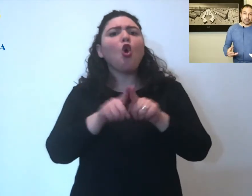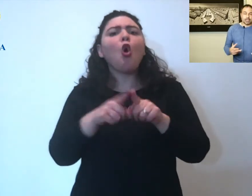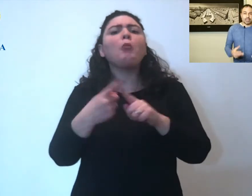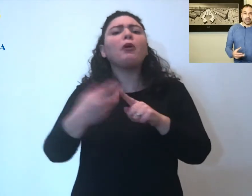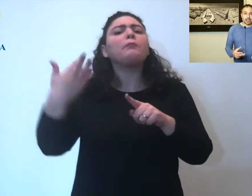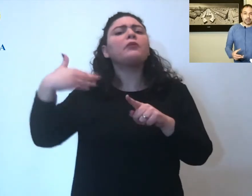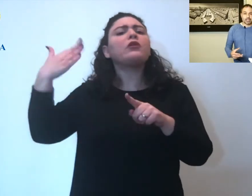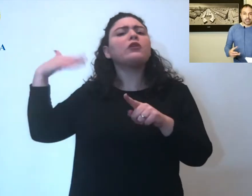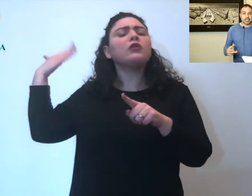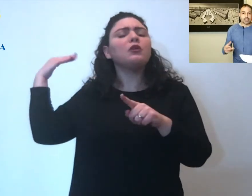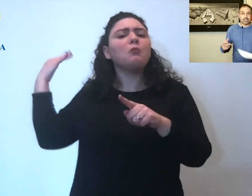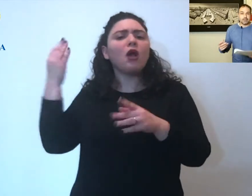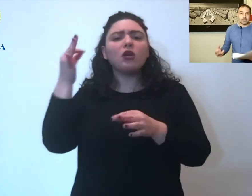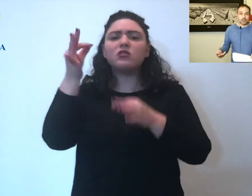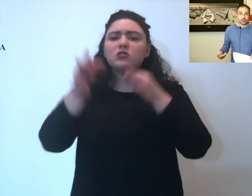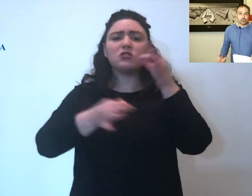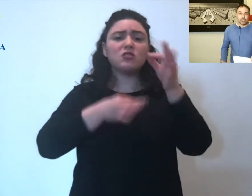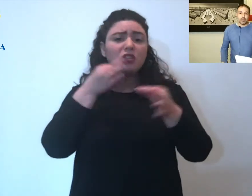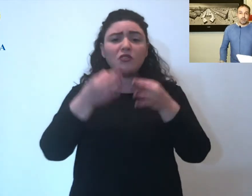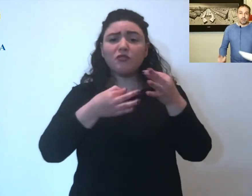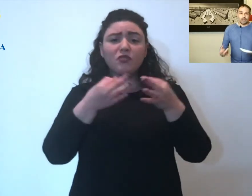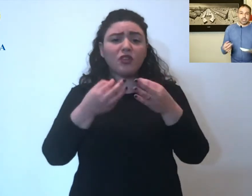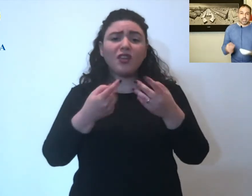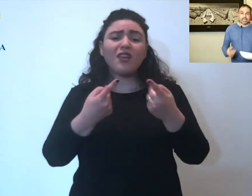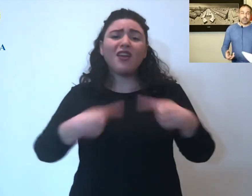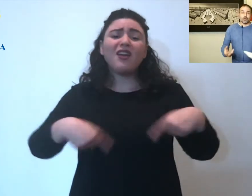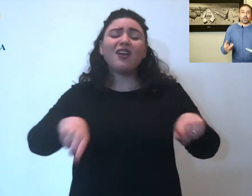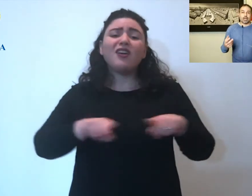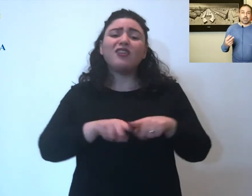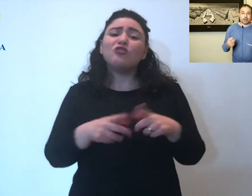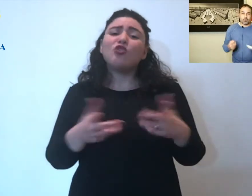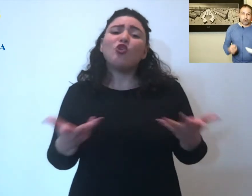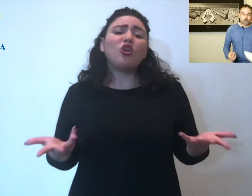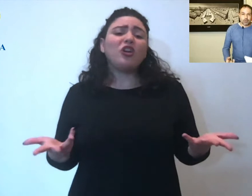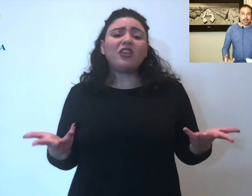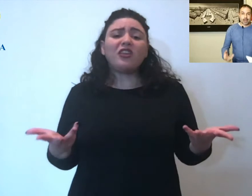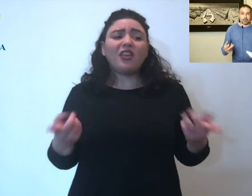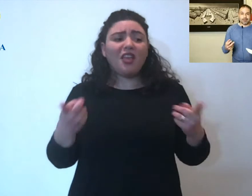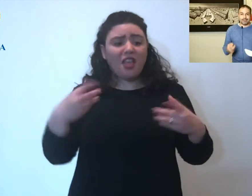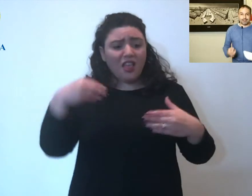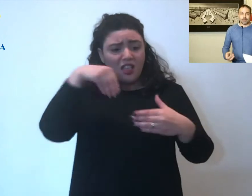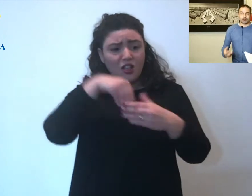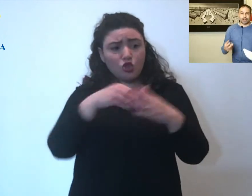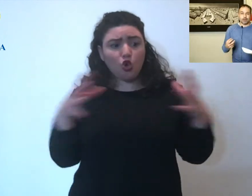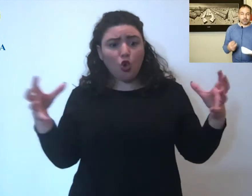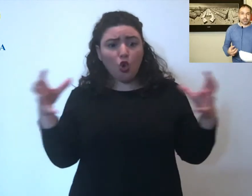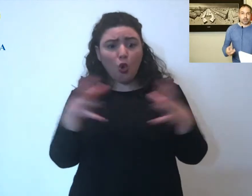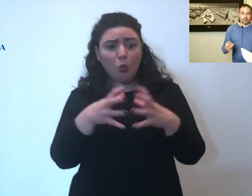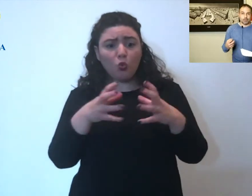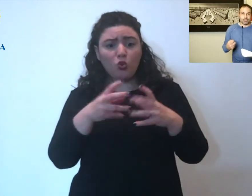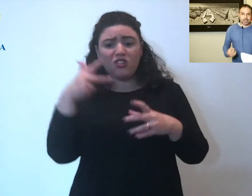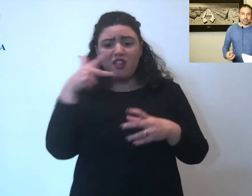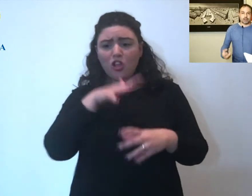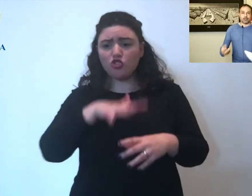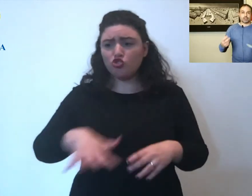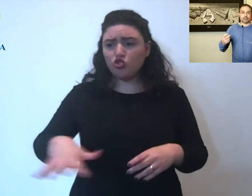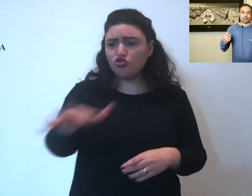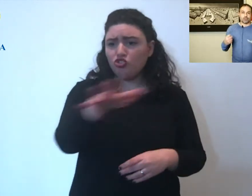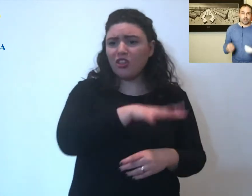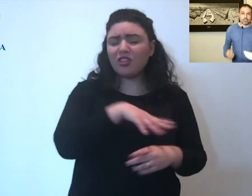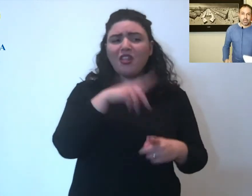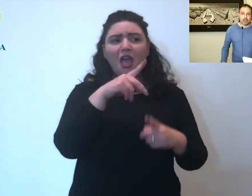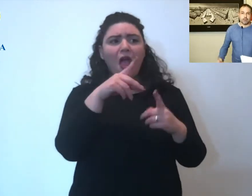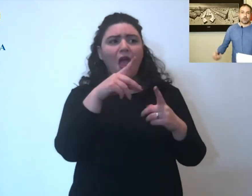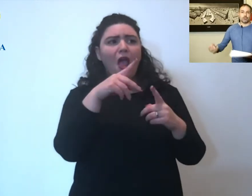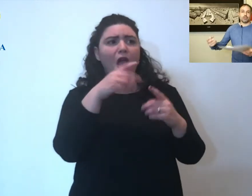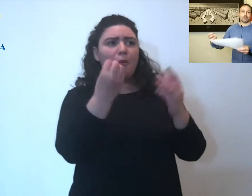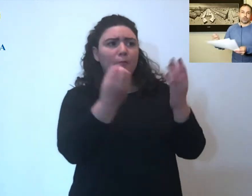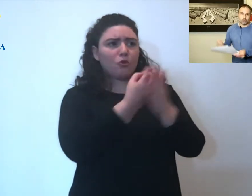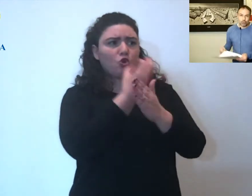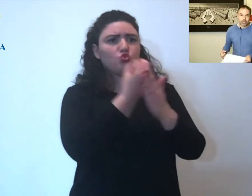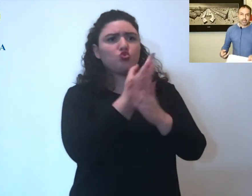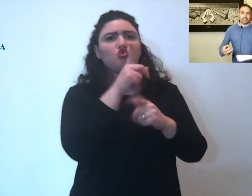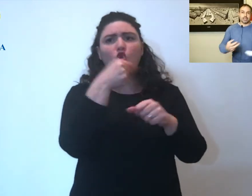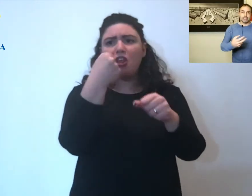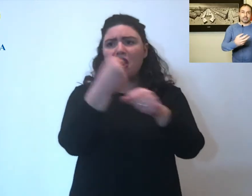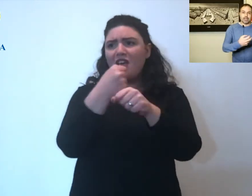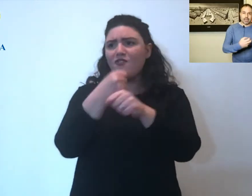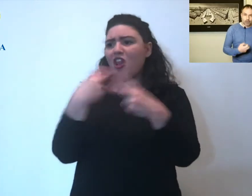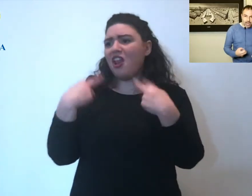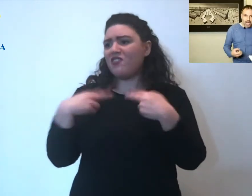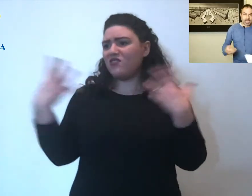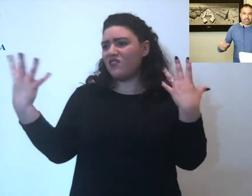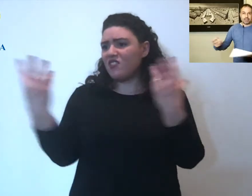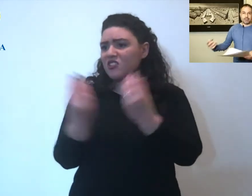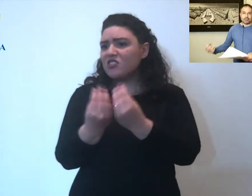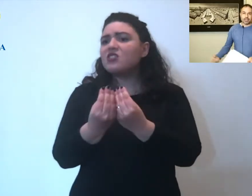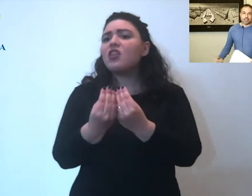indipendentemente dalla presenza del virus, vuol dire che non costruiamo all'interno delle nostre comunità, della nostra società nel modo di produrre,